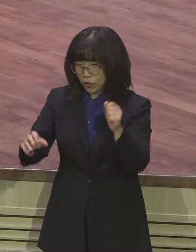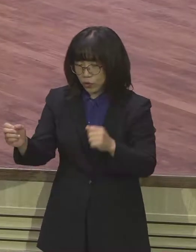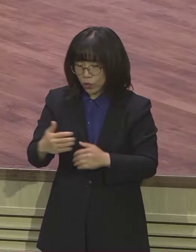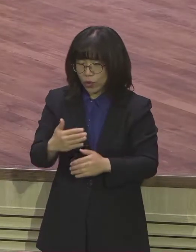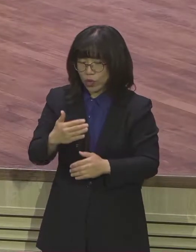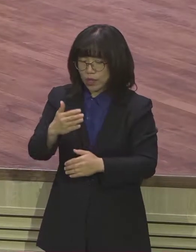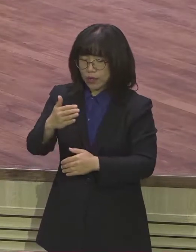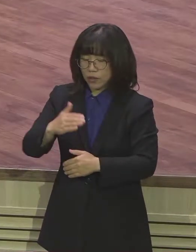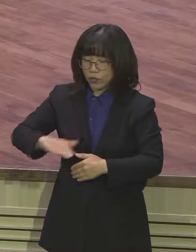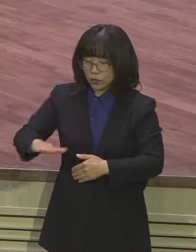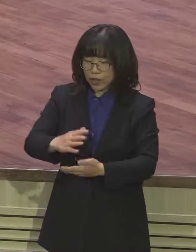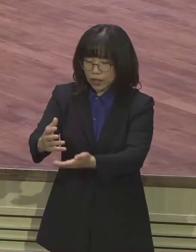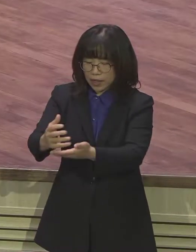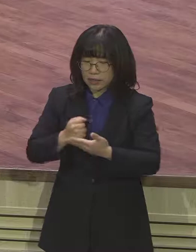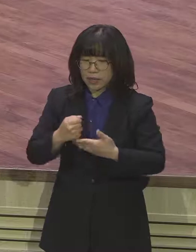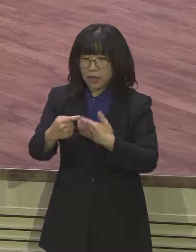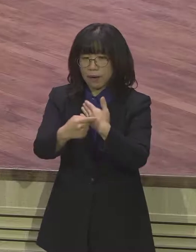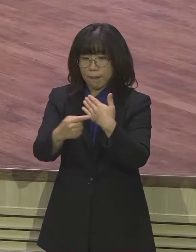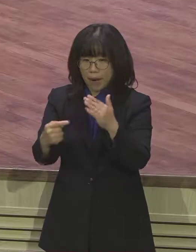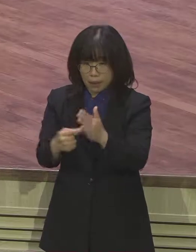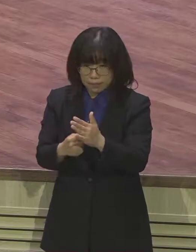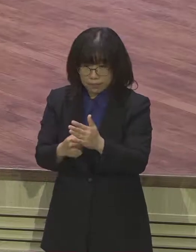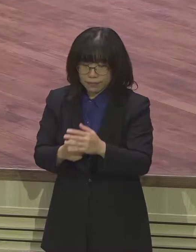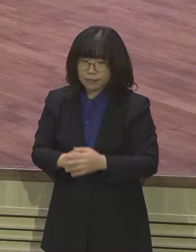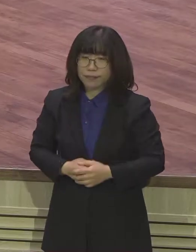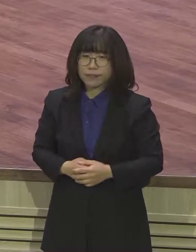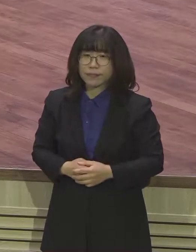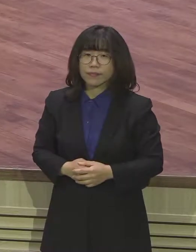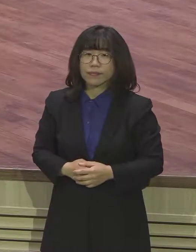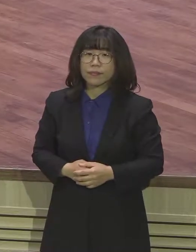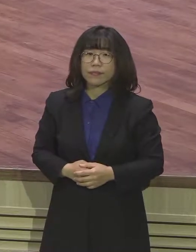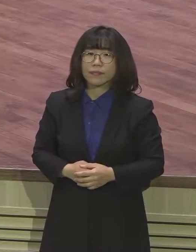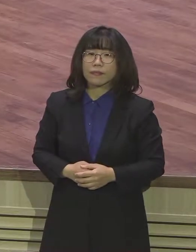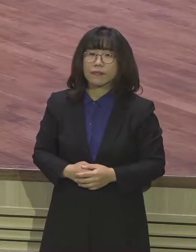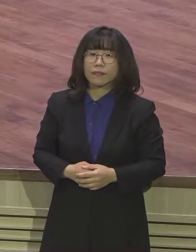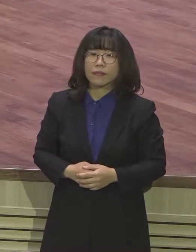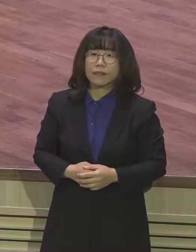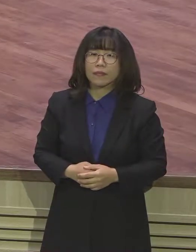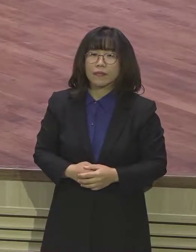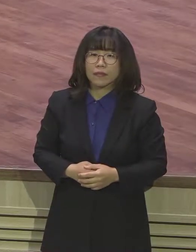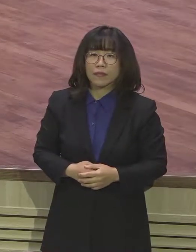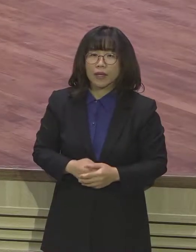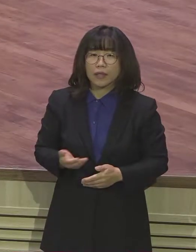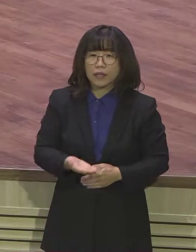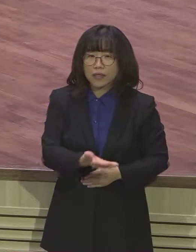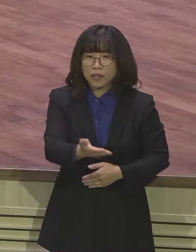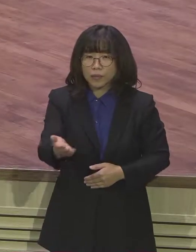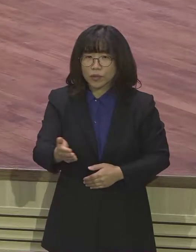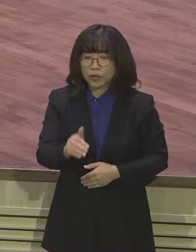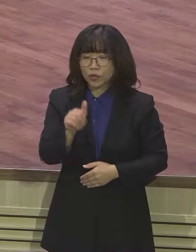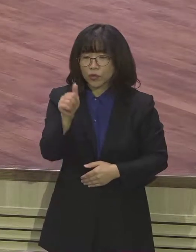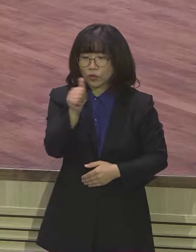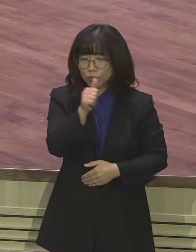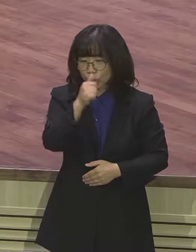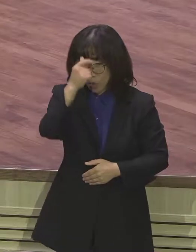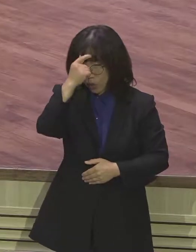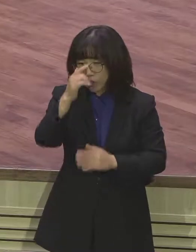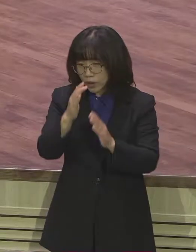귀한 강단 말씀과 금요 강단을 붙잡고 기도하시고 마지막 중보 기도 제목들이 잘 나와 있습니다 특별히